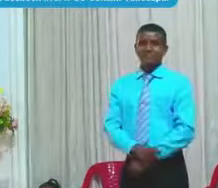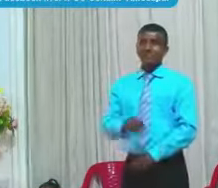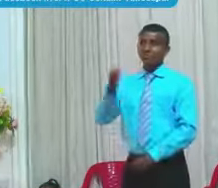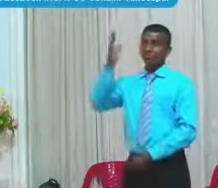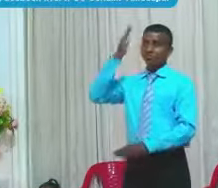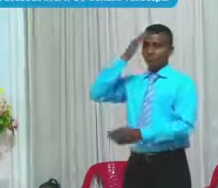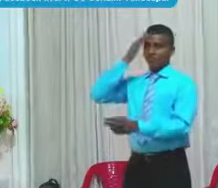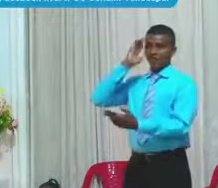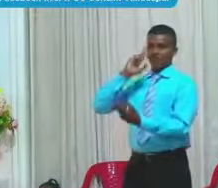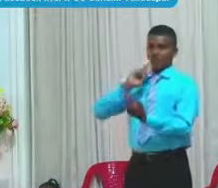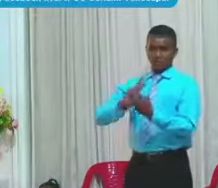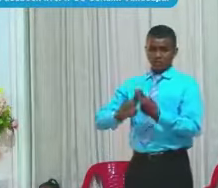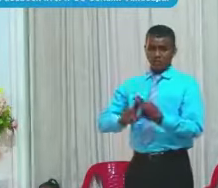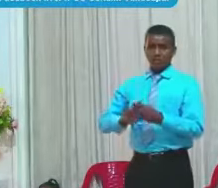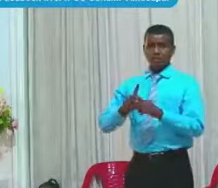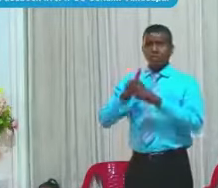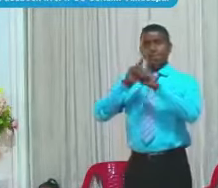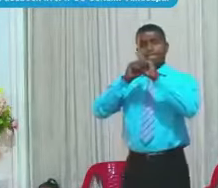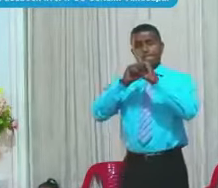Sin embargo